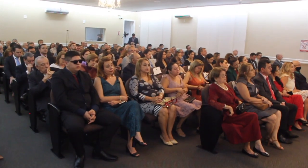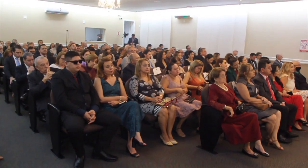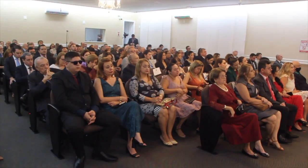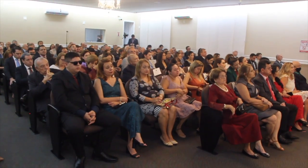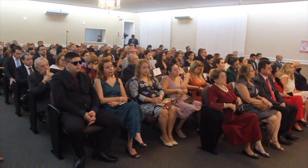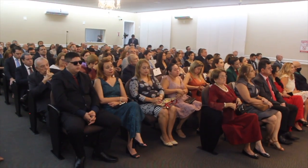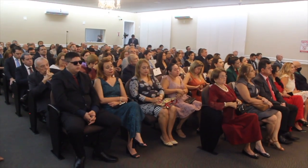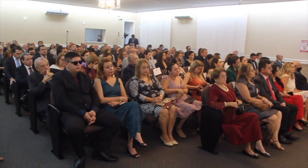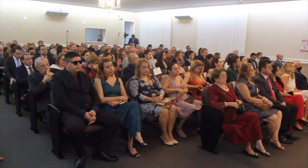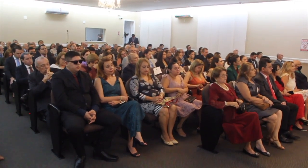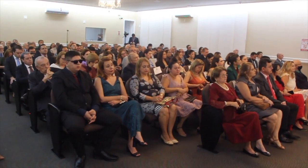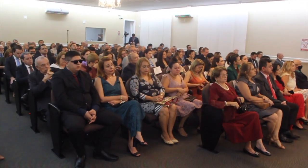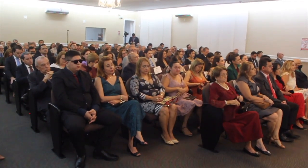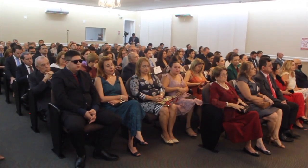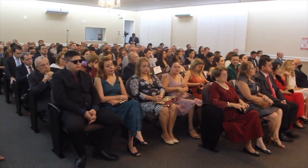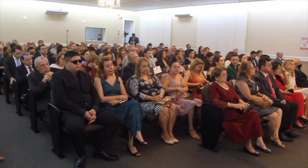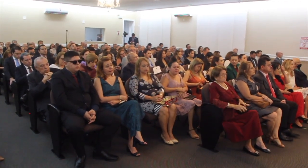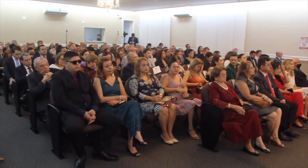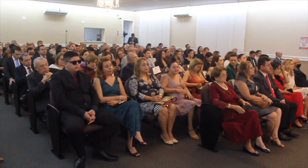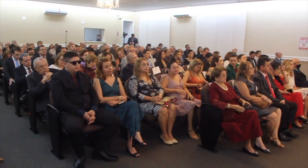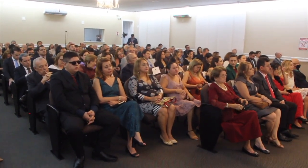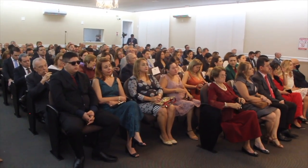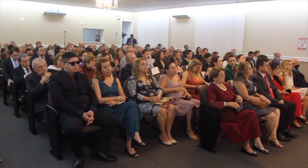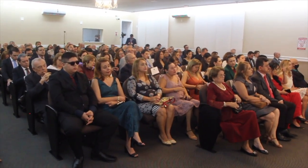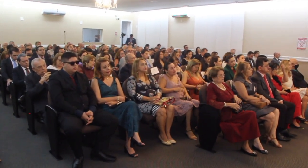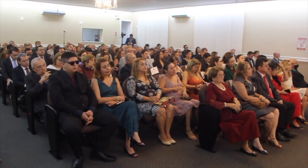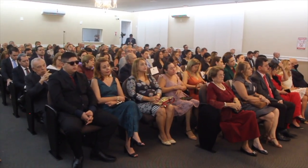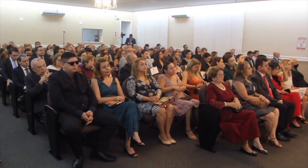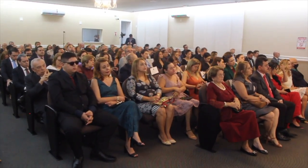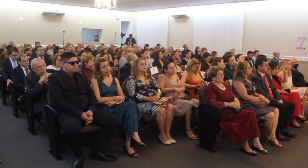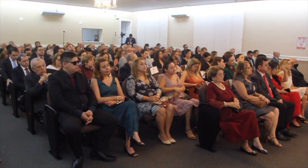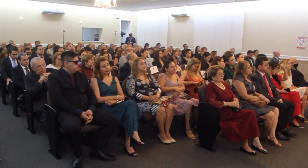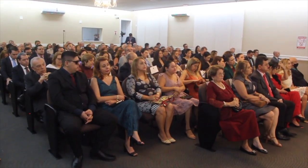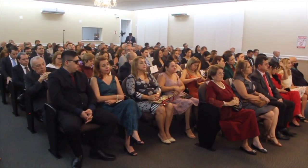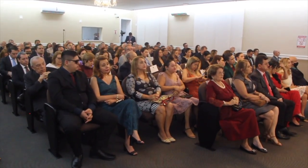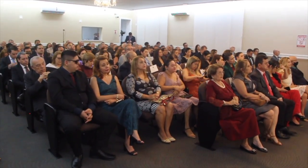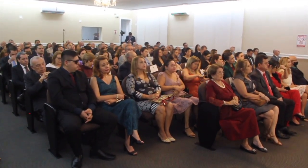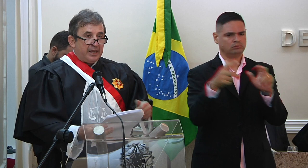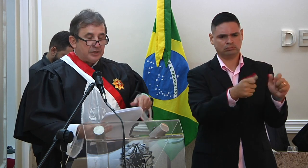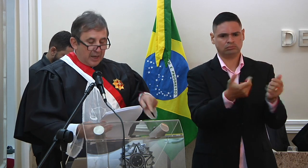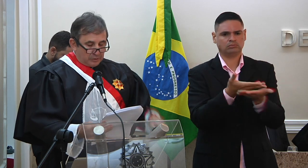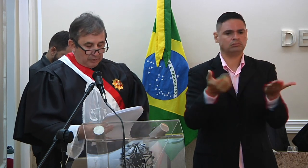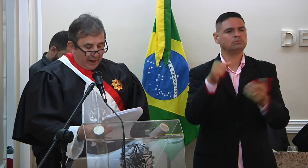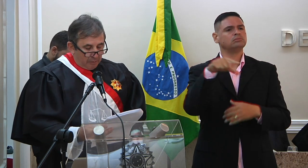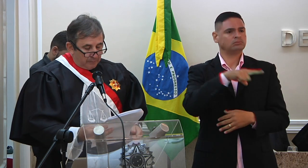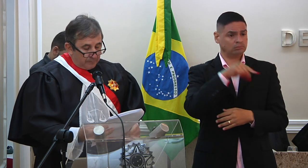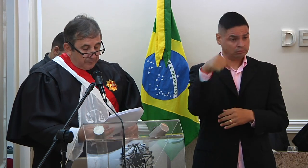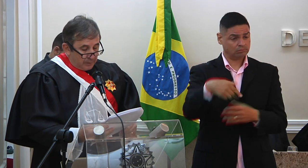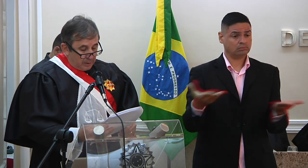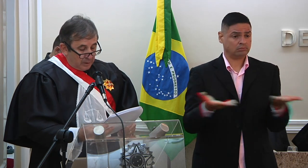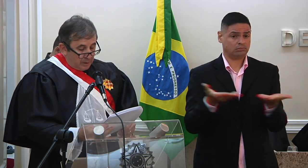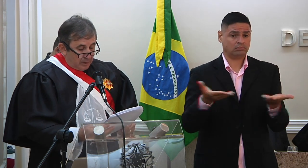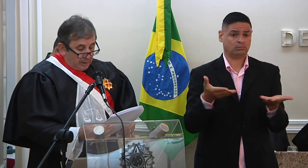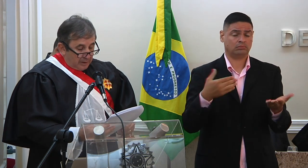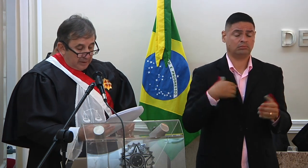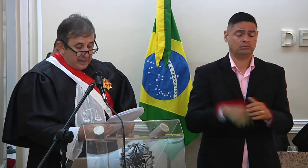servidores, os advogados e os juridicionados de uma forma geral. Traz para este regional